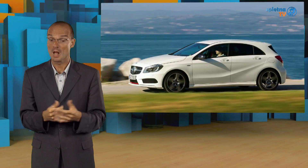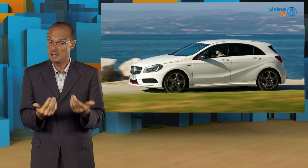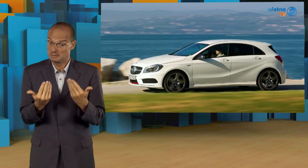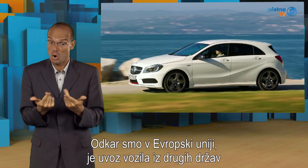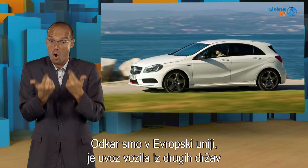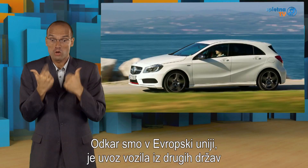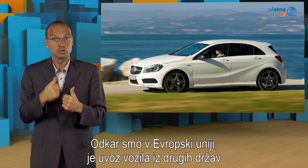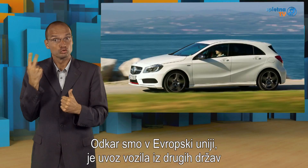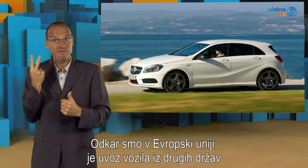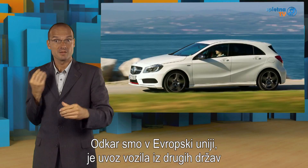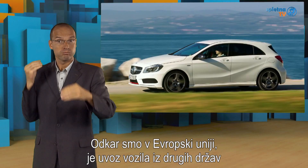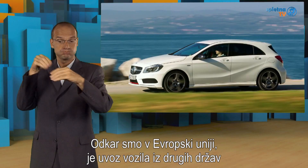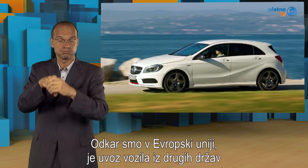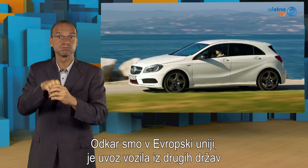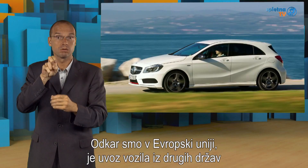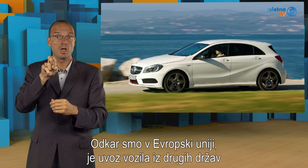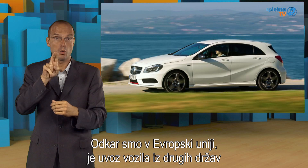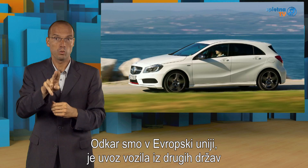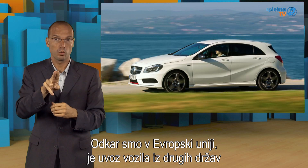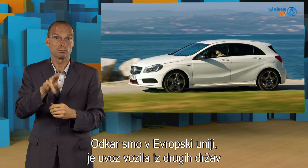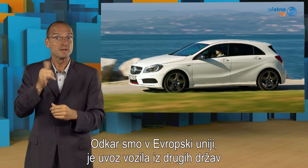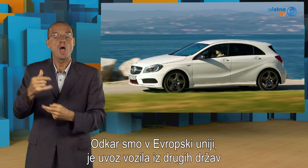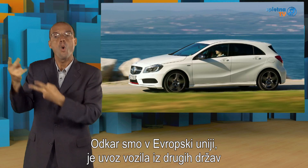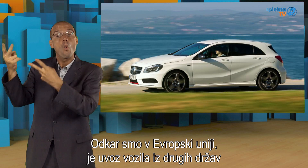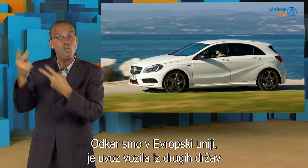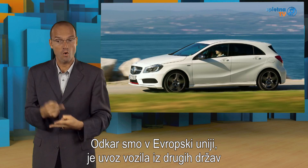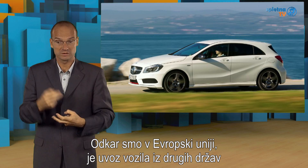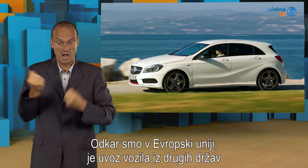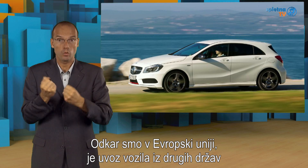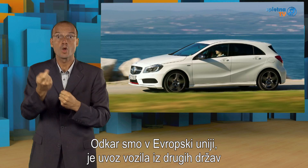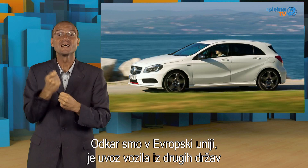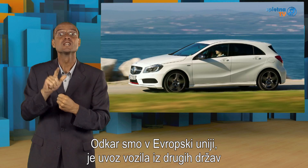Odkar smo v Evropski uniji, je uvoz vozila iz drugih držav članic enostaven.